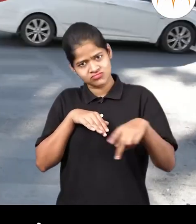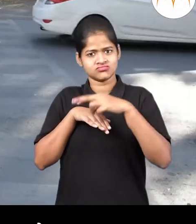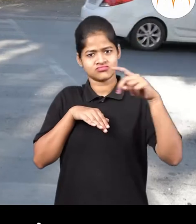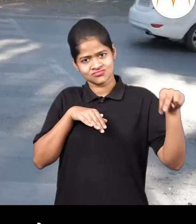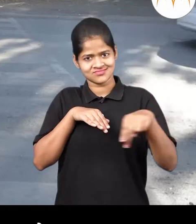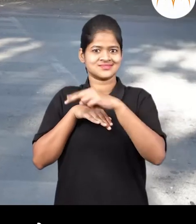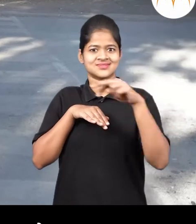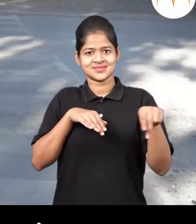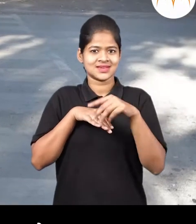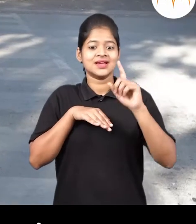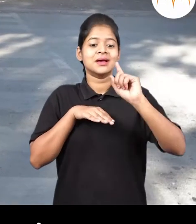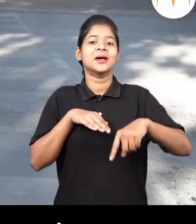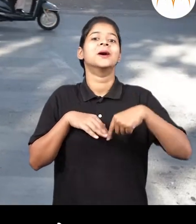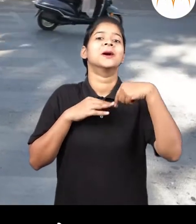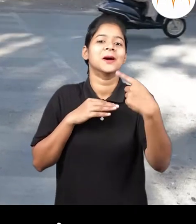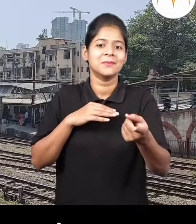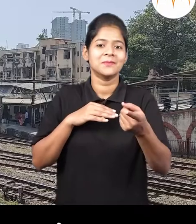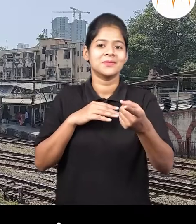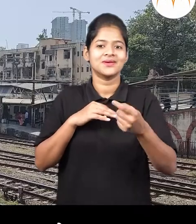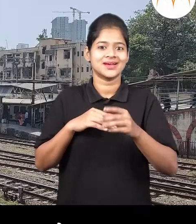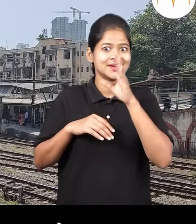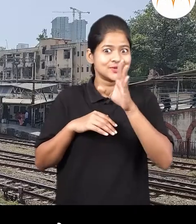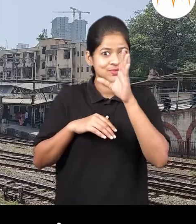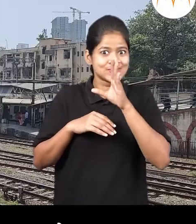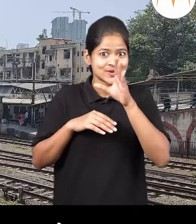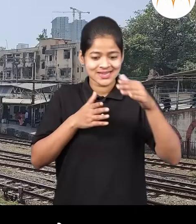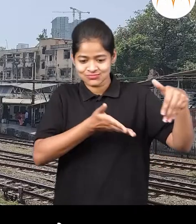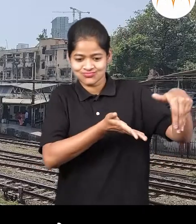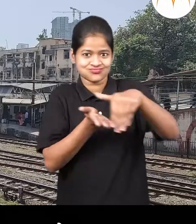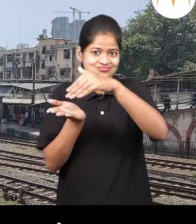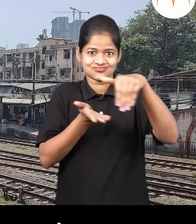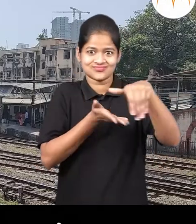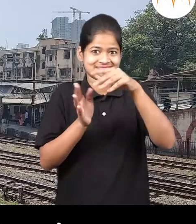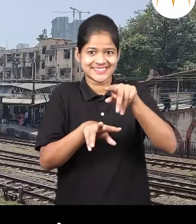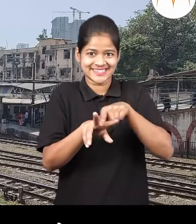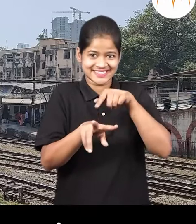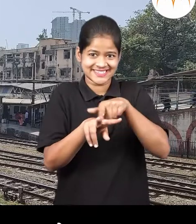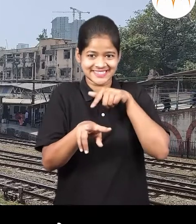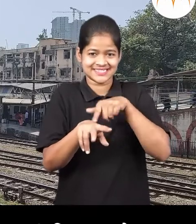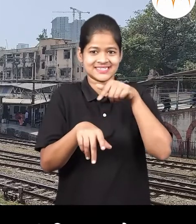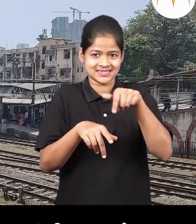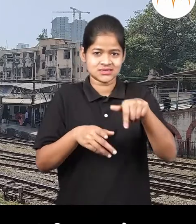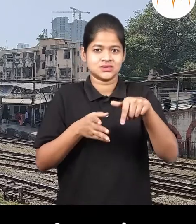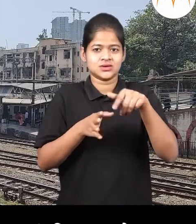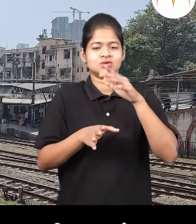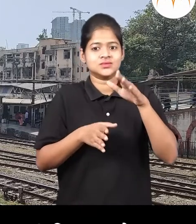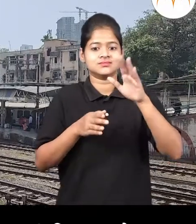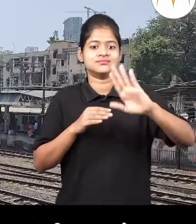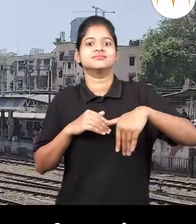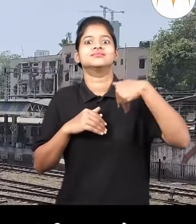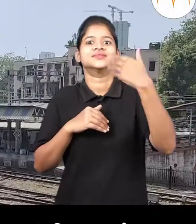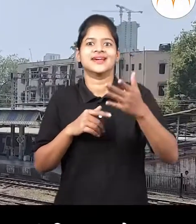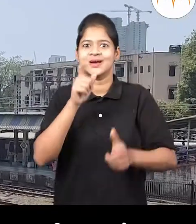भर-भर रस्ता ओलानताय। पलीकडे आगगाडीचे रूल दिस्ताय। रूलांचा